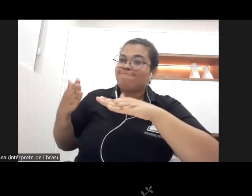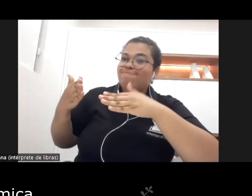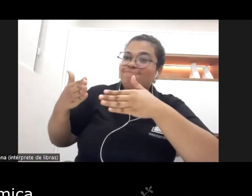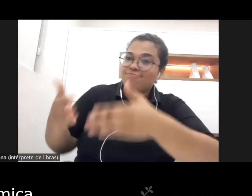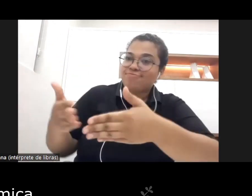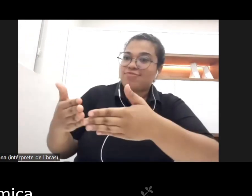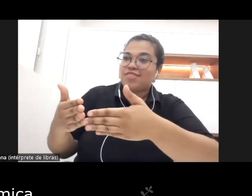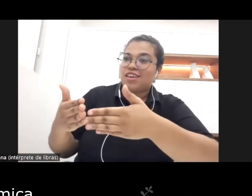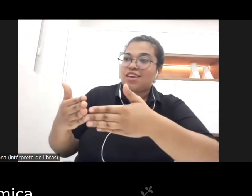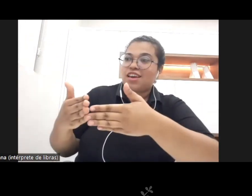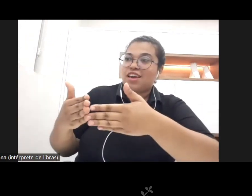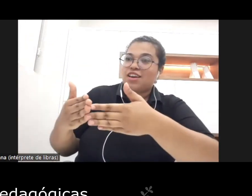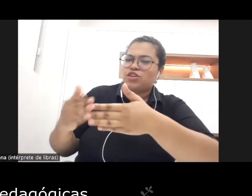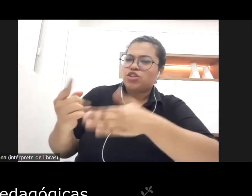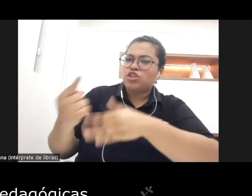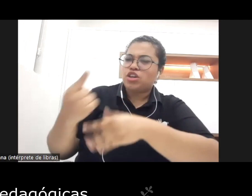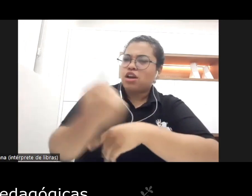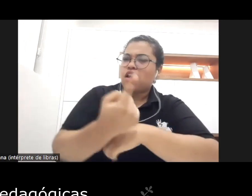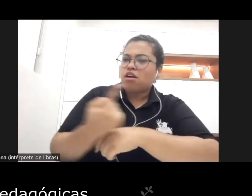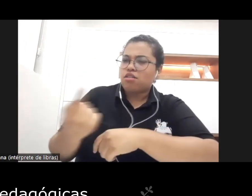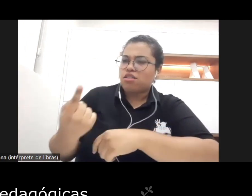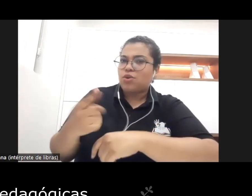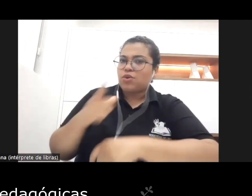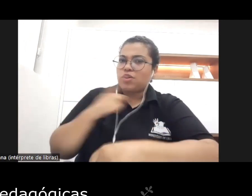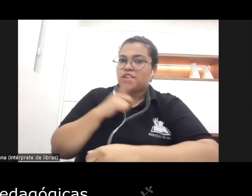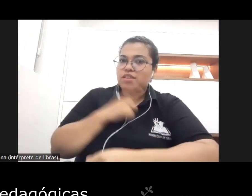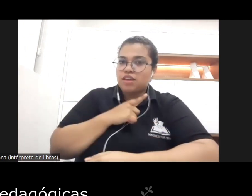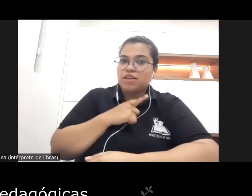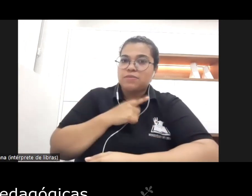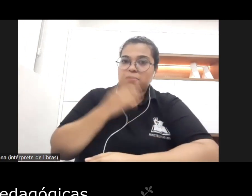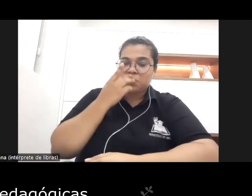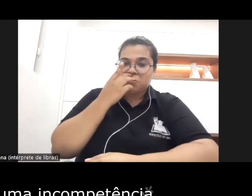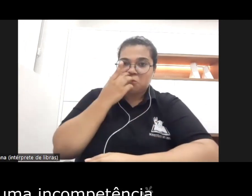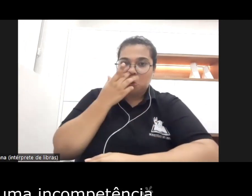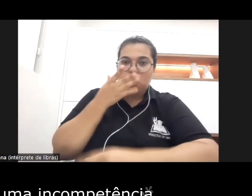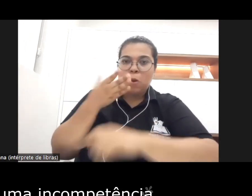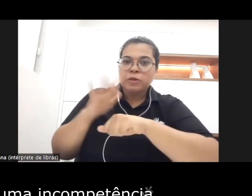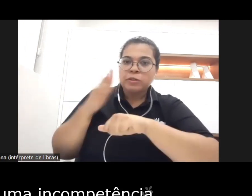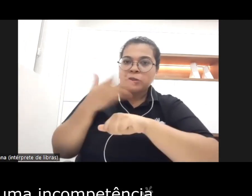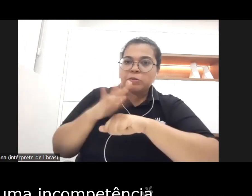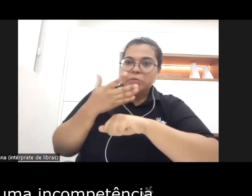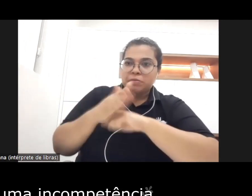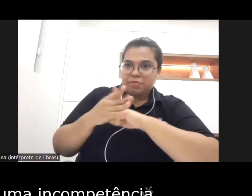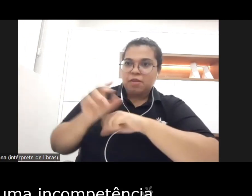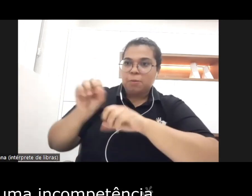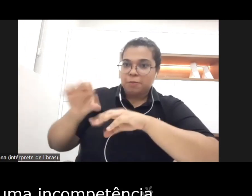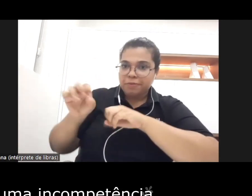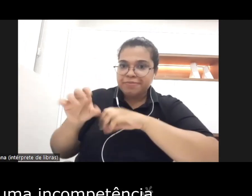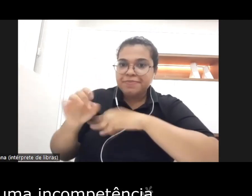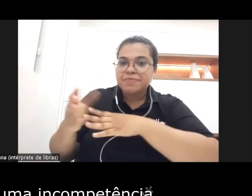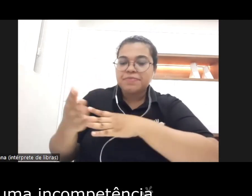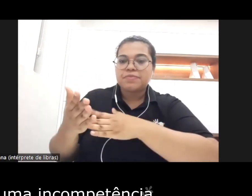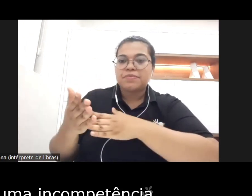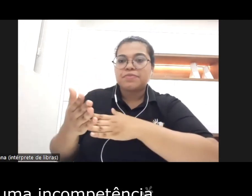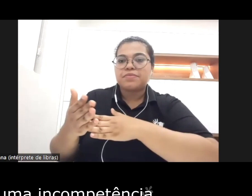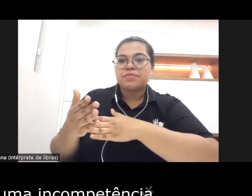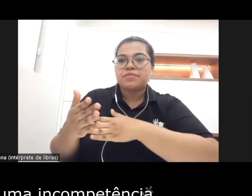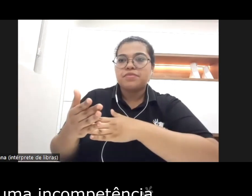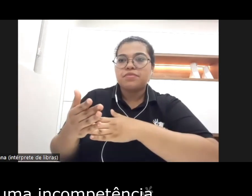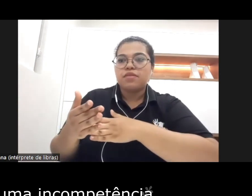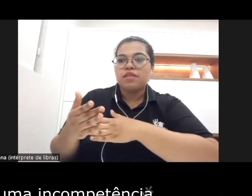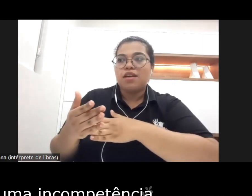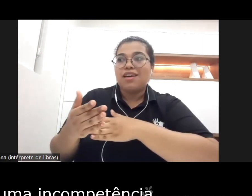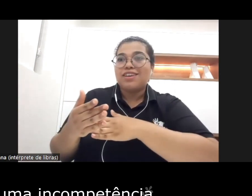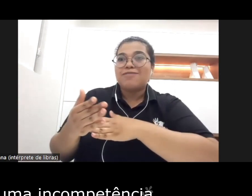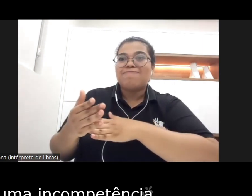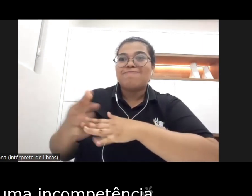né na dinâmica né das práticas pedagógicas né cerceiam isso não por